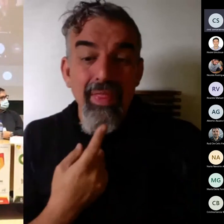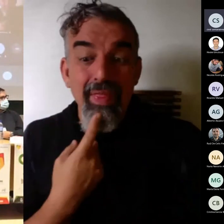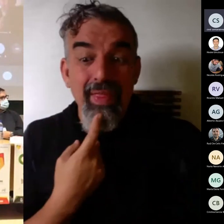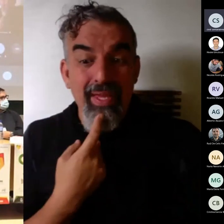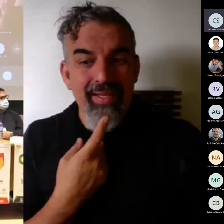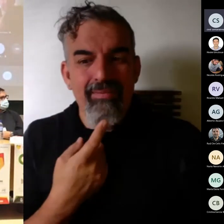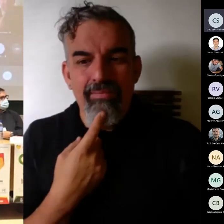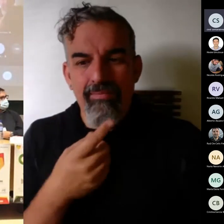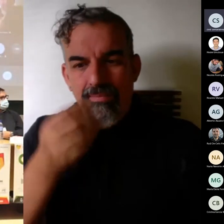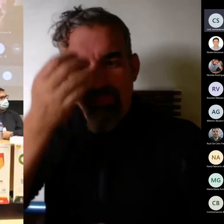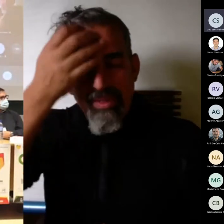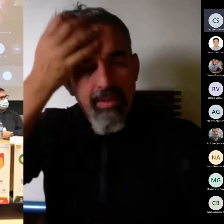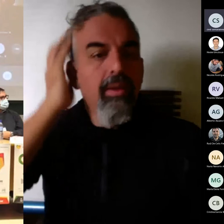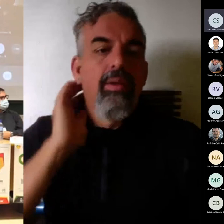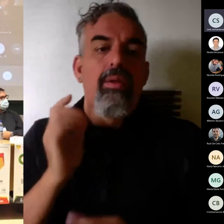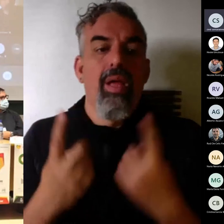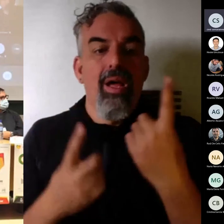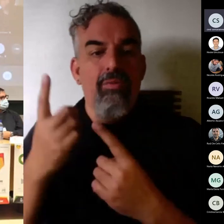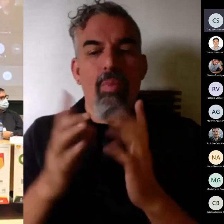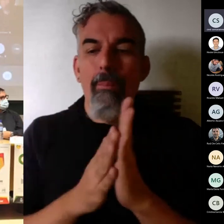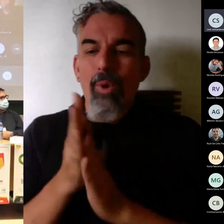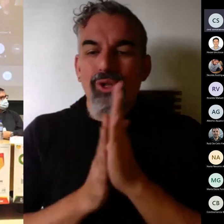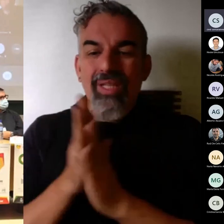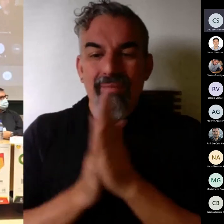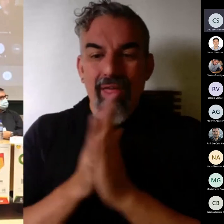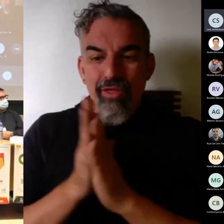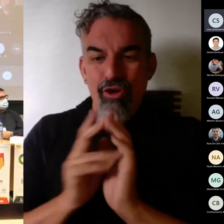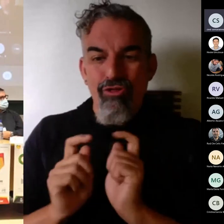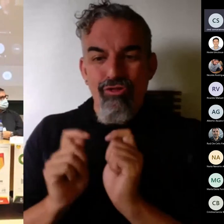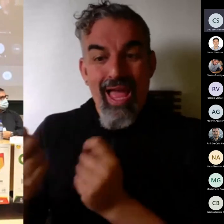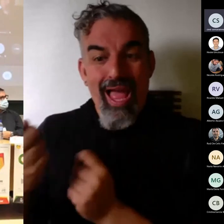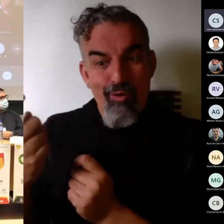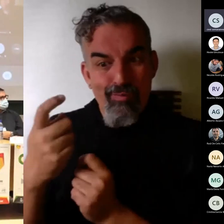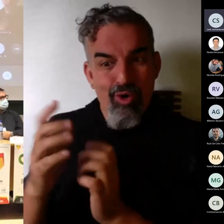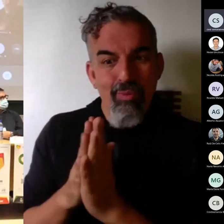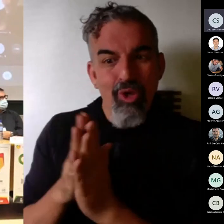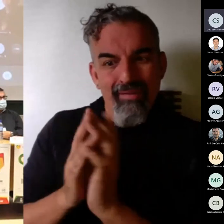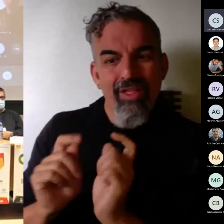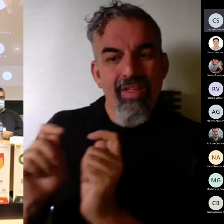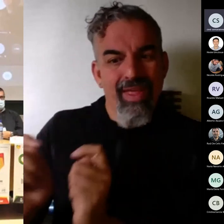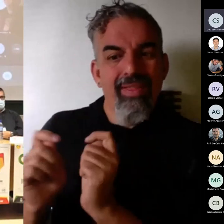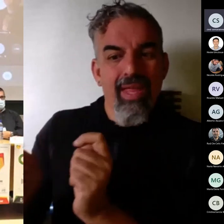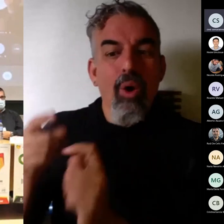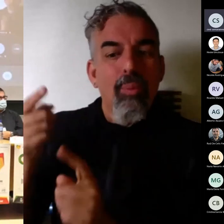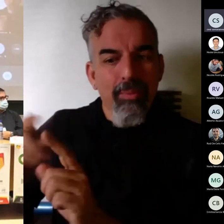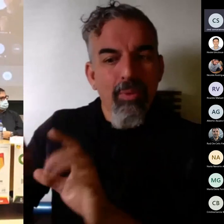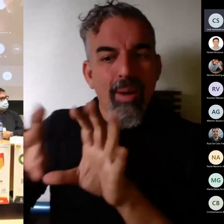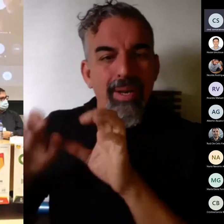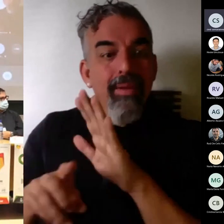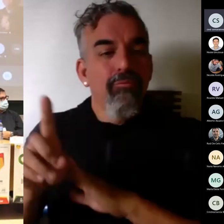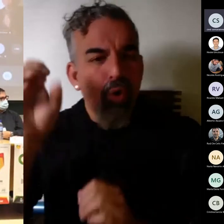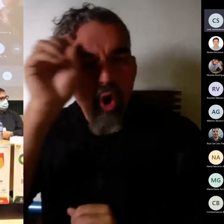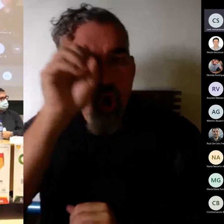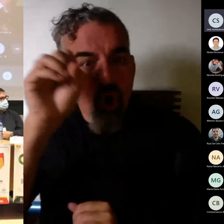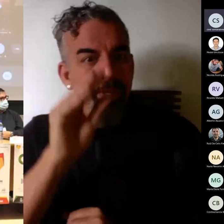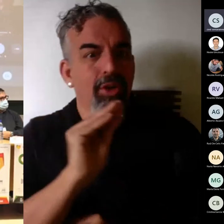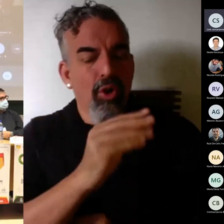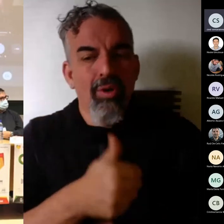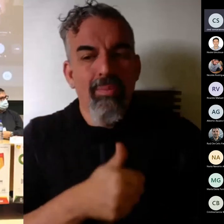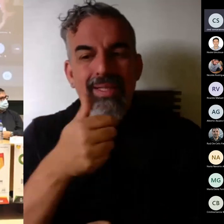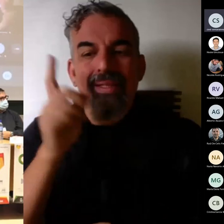la necesidad de motivar a la alumna a aprender es más complicada en los primeros cursos y suele serlo en estos casos cuál es su opinión y luego